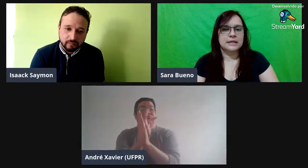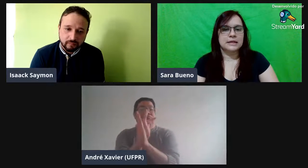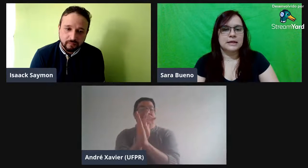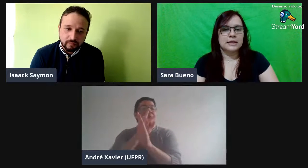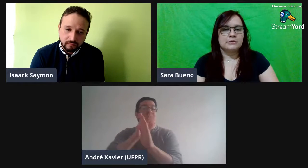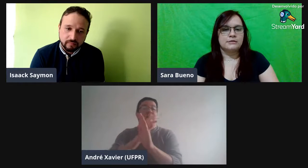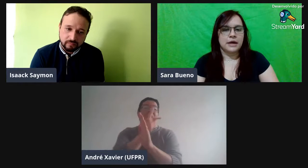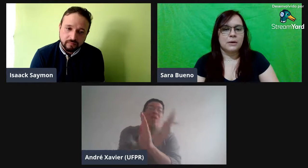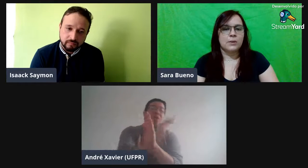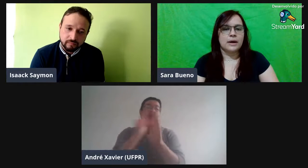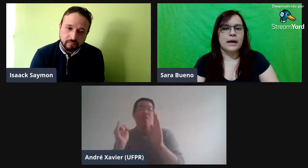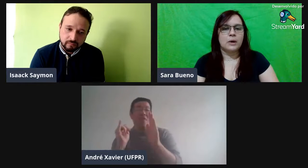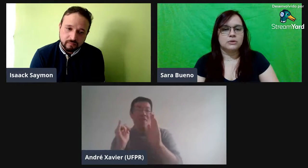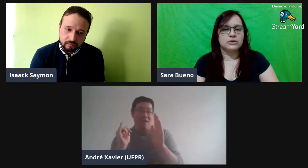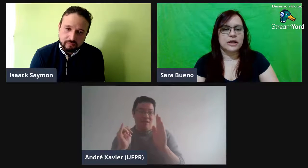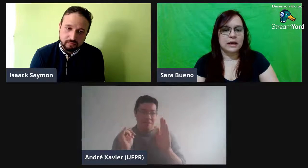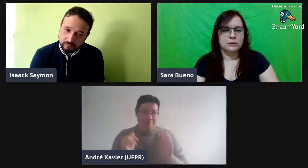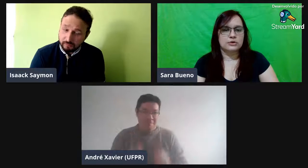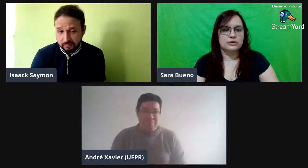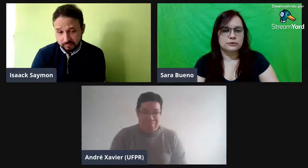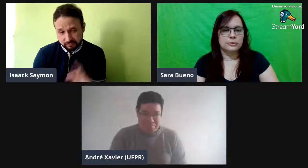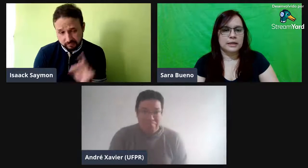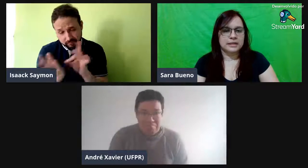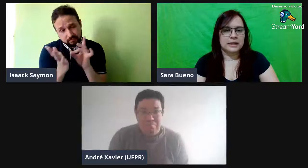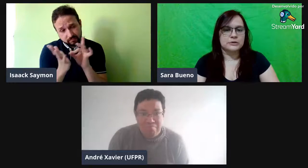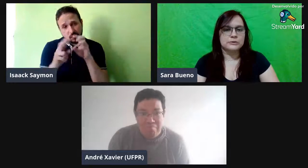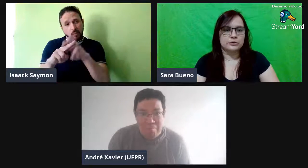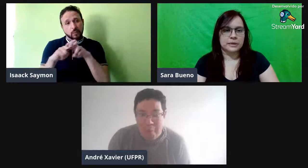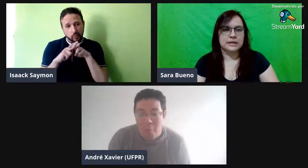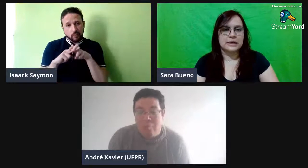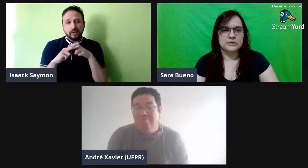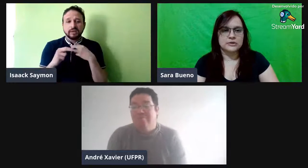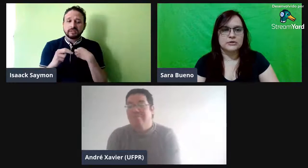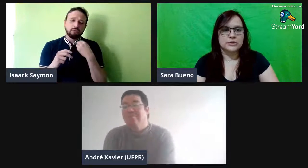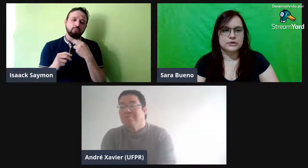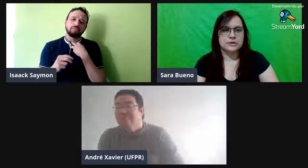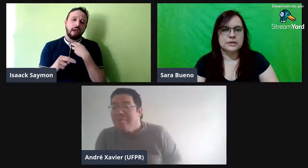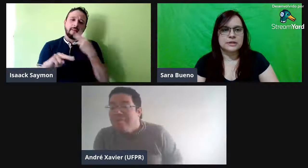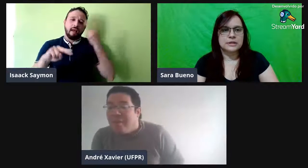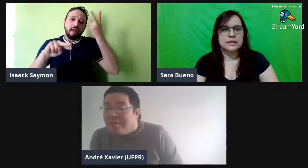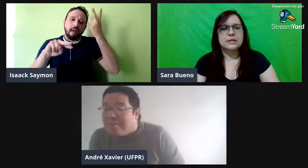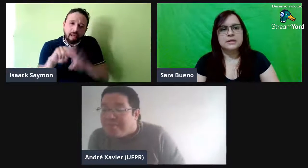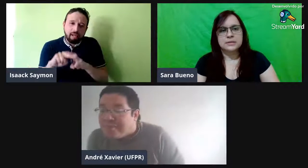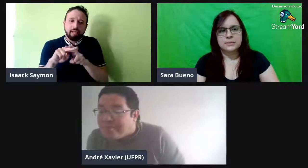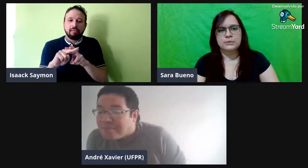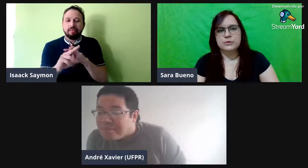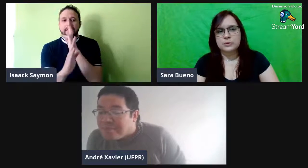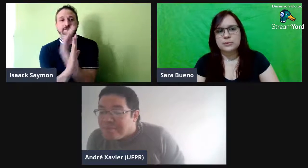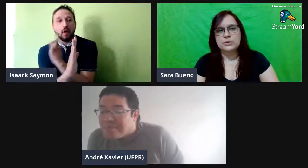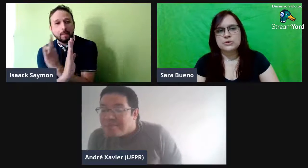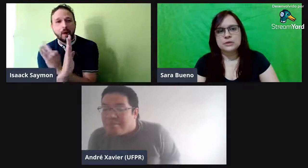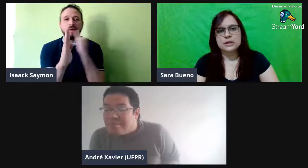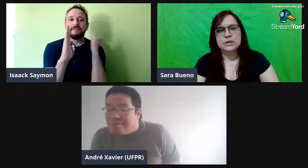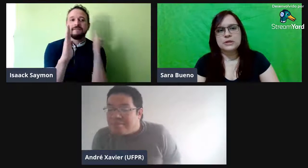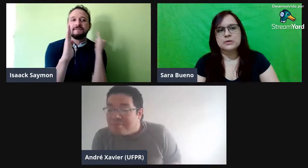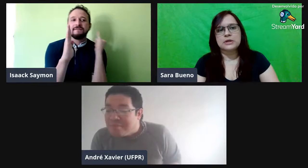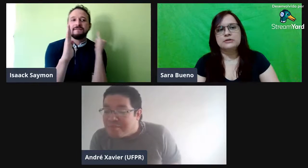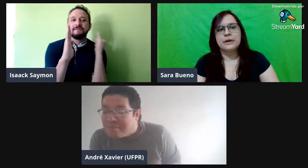você ver o grau, os graus de formalidade e informalidade nas situações. sim, professor, por isso que eu não queria ficar